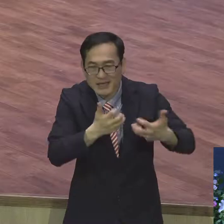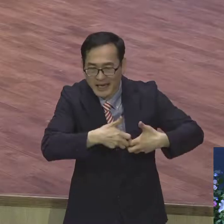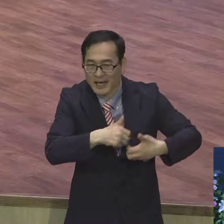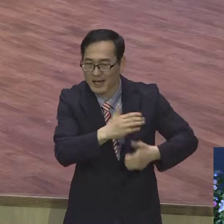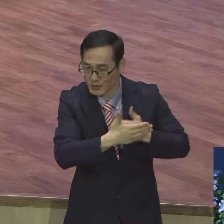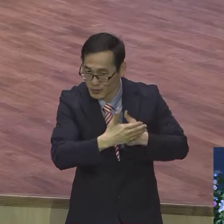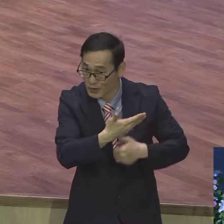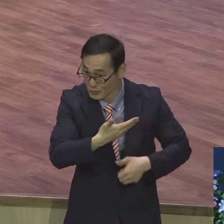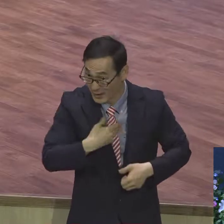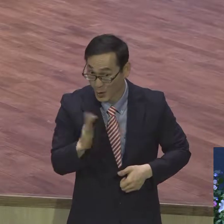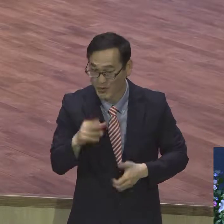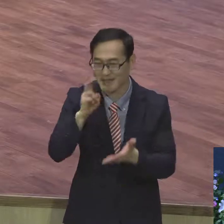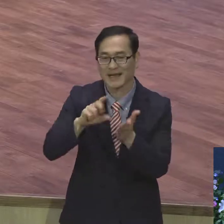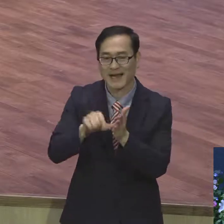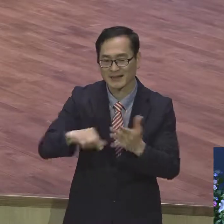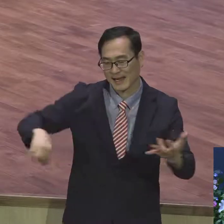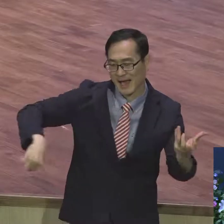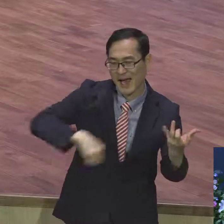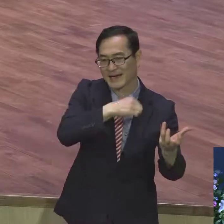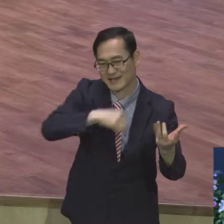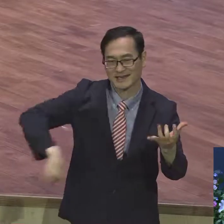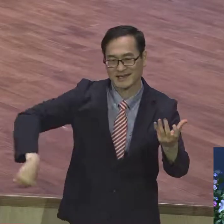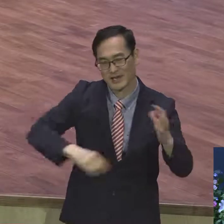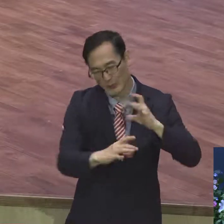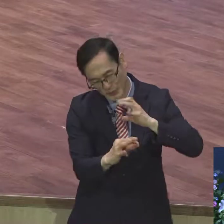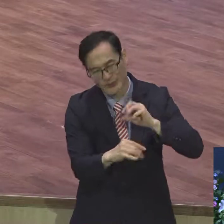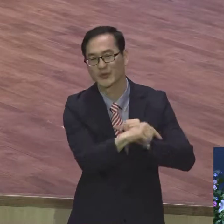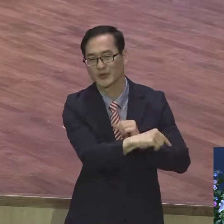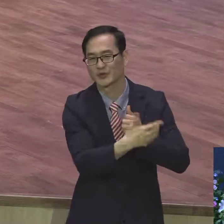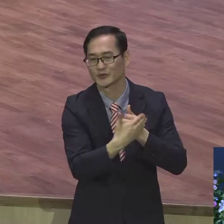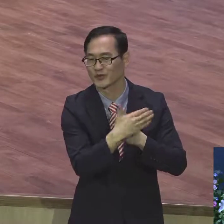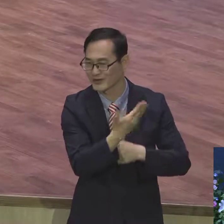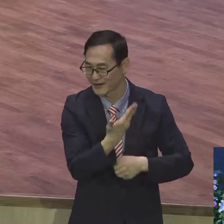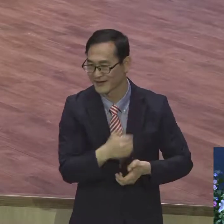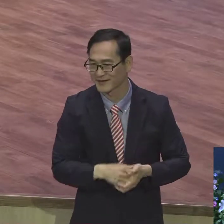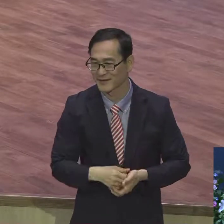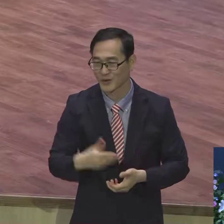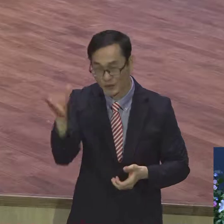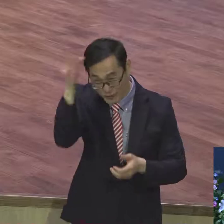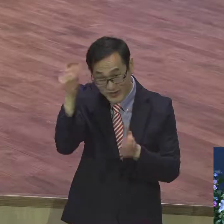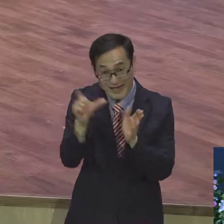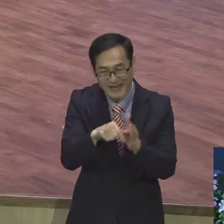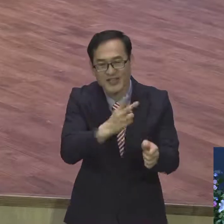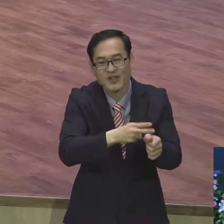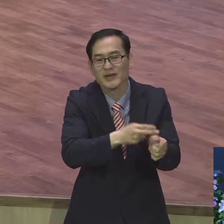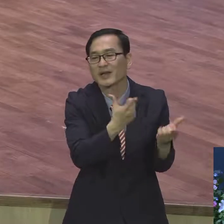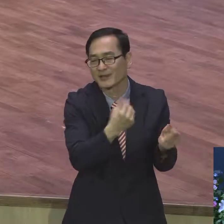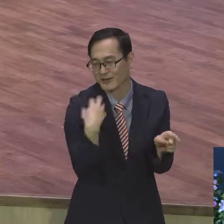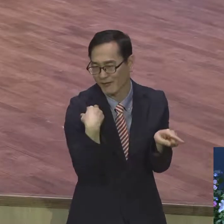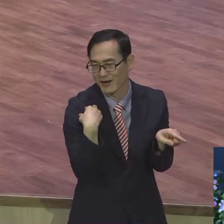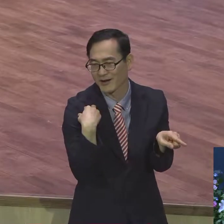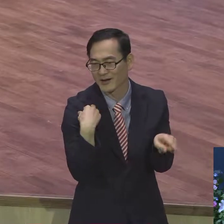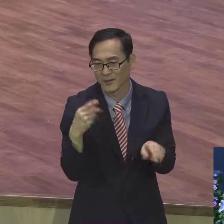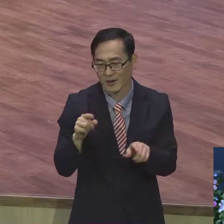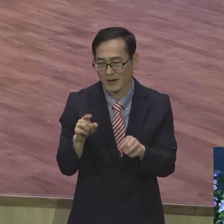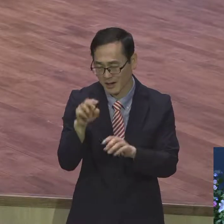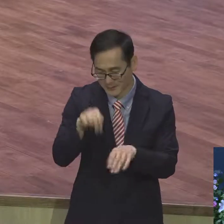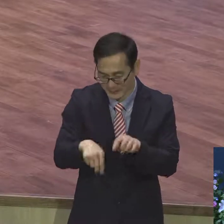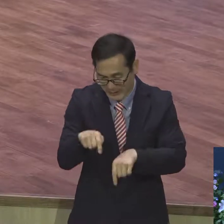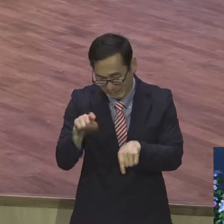악기가 되었고 또 무지할 때 서성이 되었고 헛발을 디딜 때 반석이 되었다.